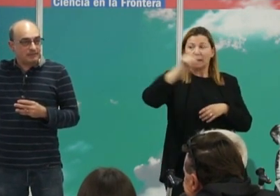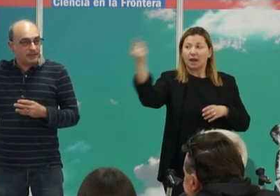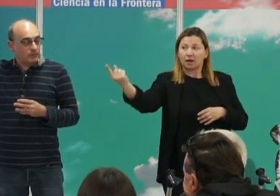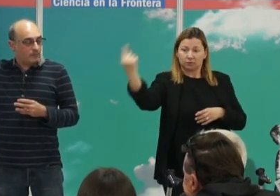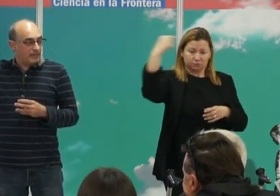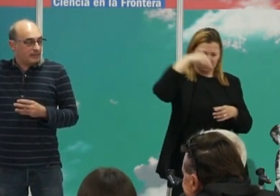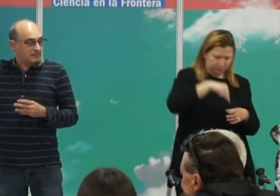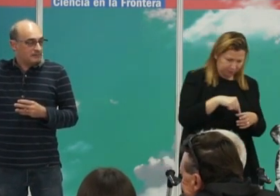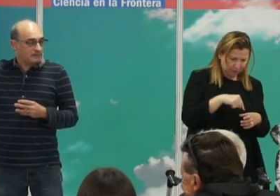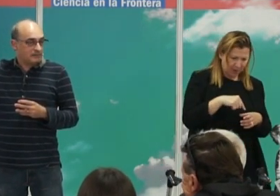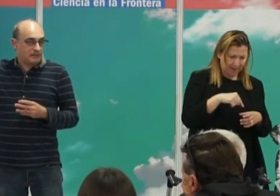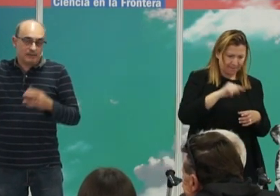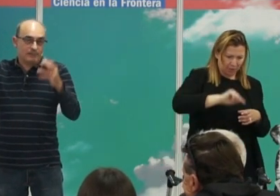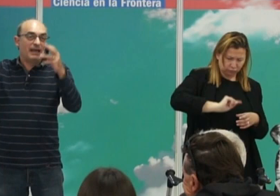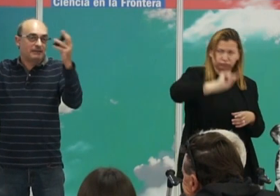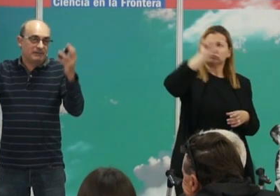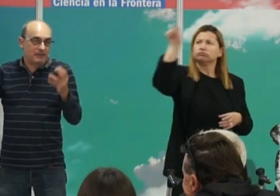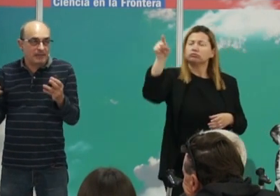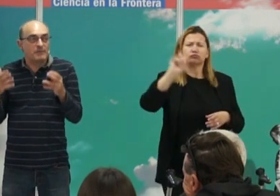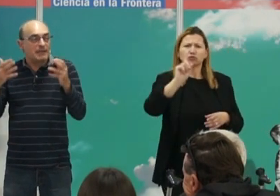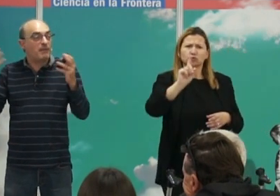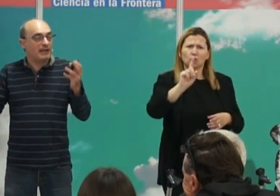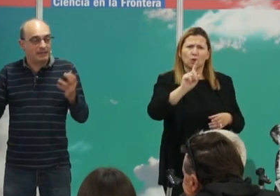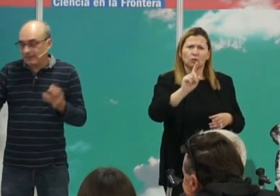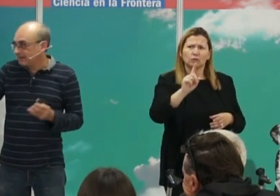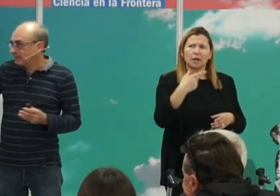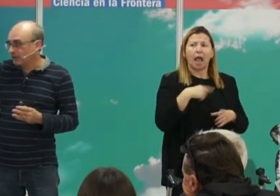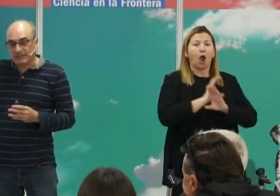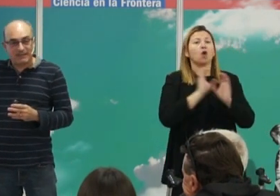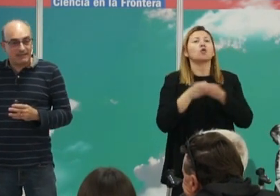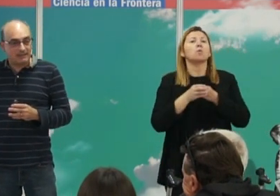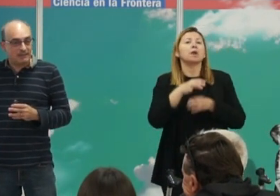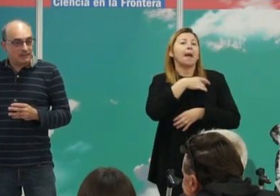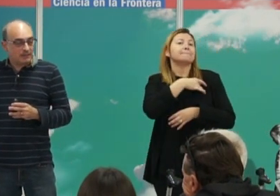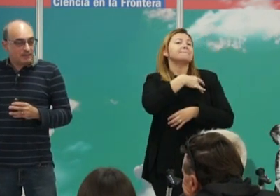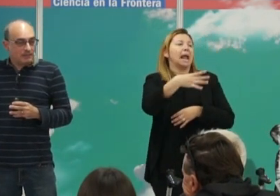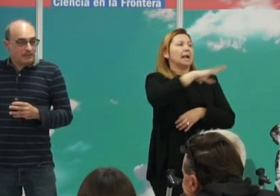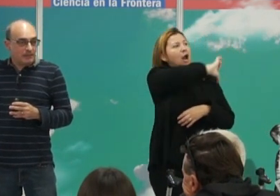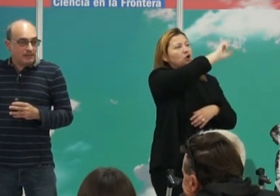comunidad europea blanca vamos a decir la comunidad blanca norteamericana